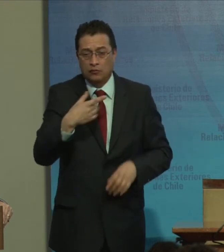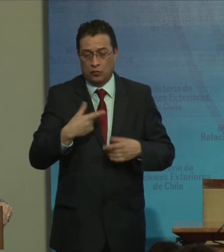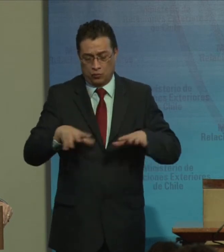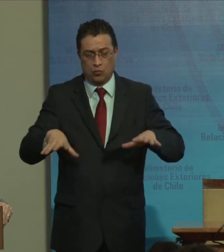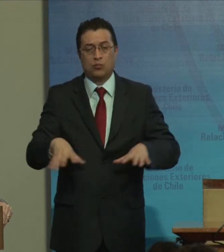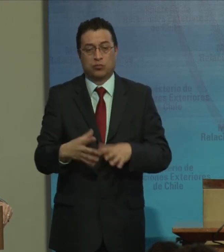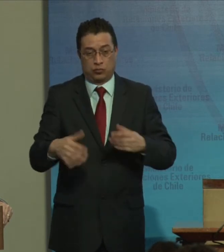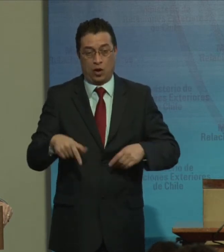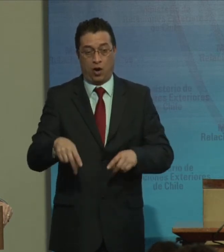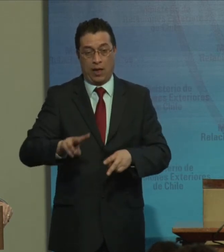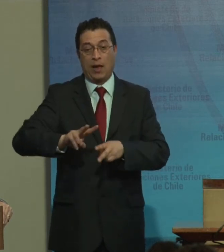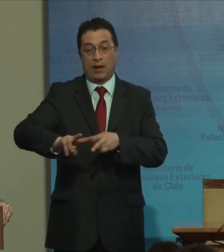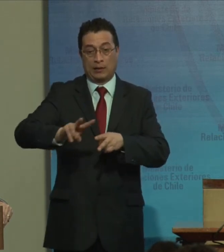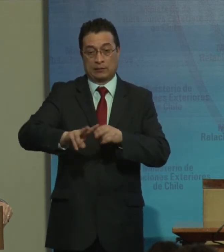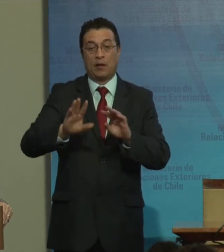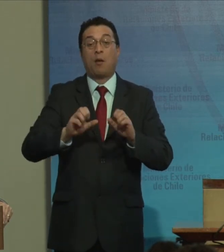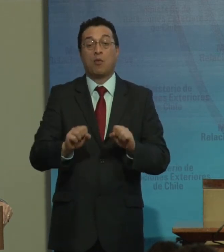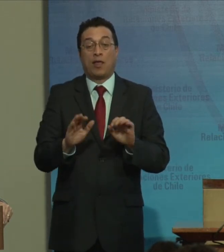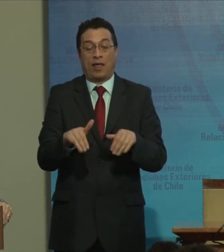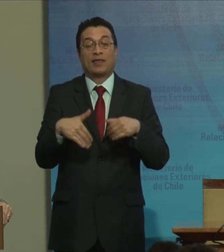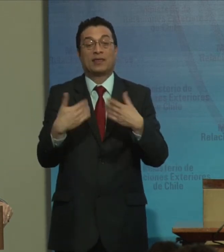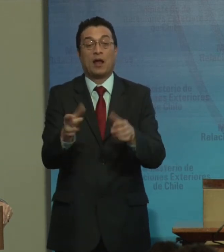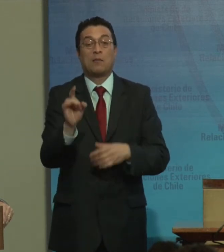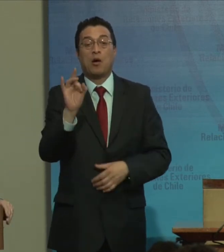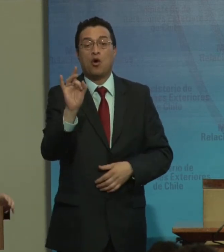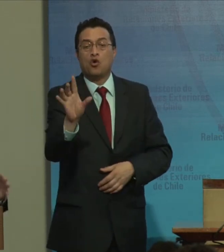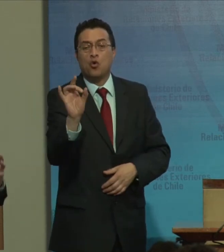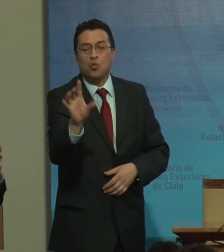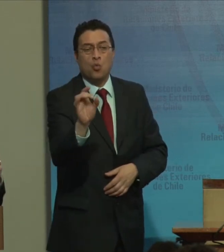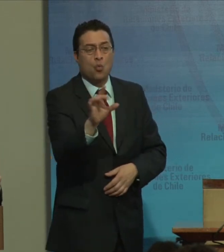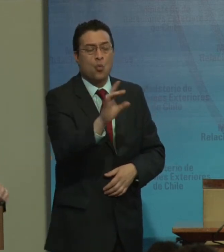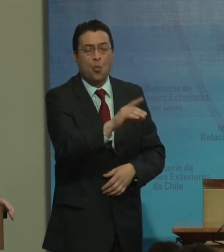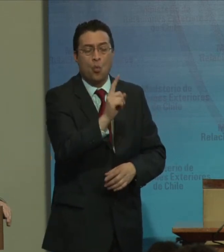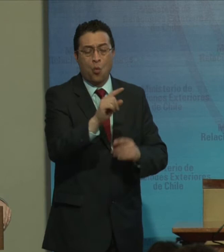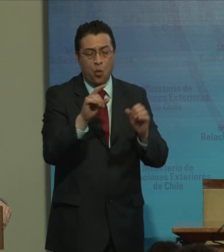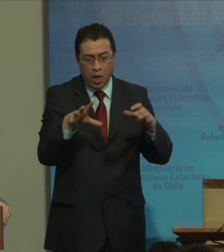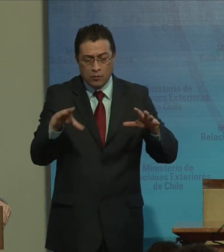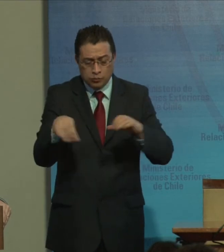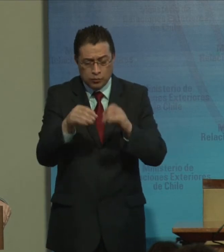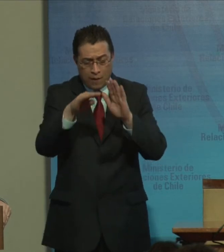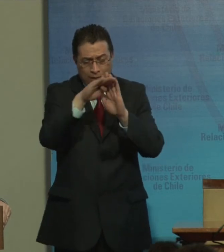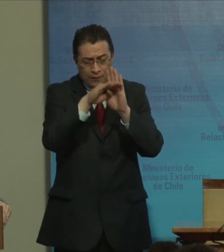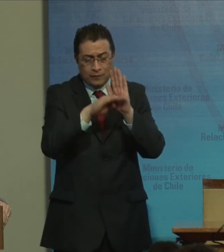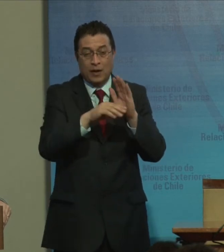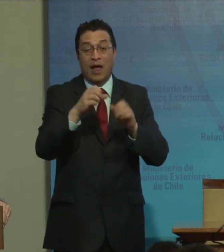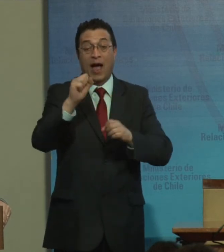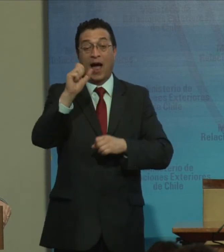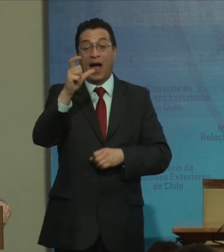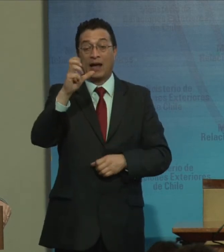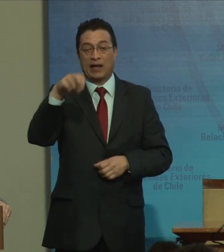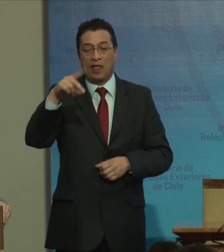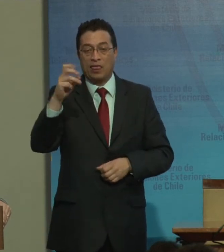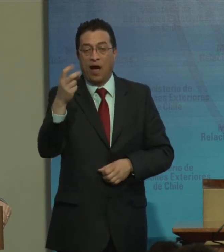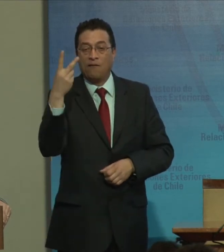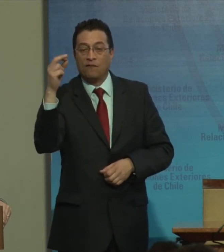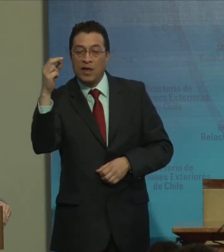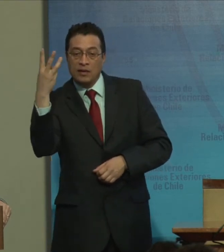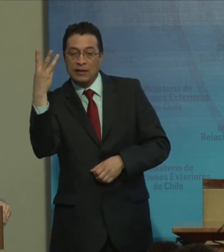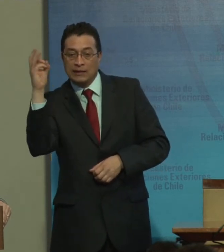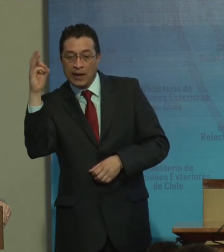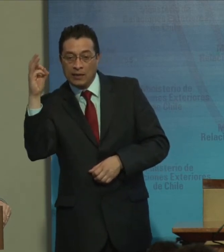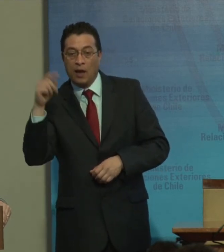esfuerzos para generar en cada una de las categorías de esta Agenda 2030 los